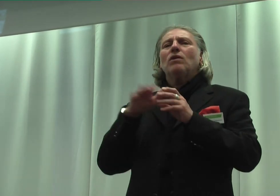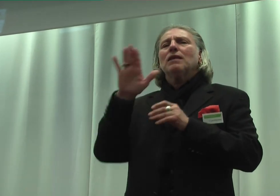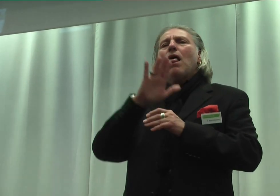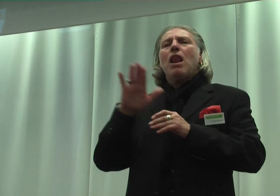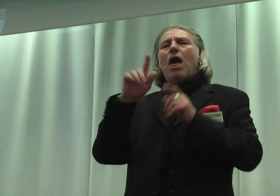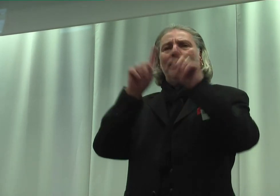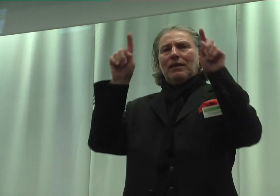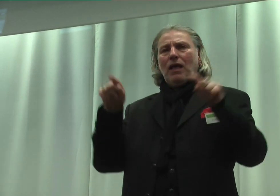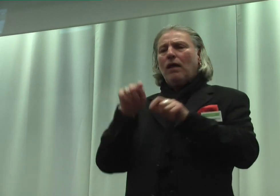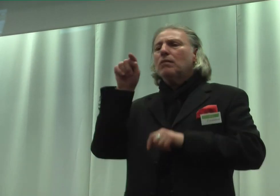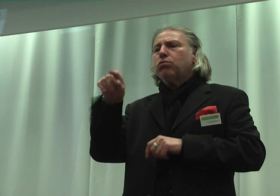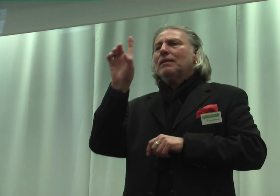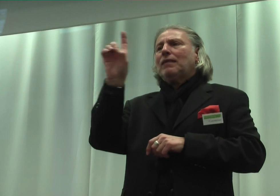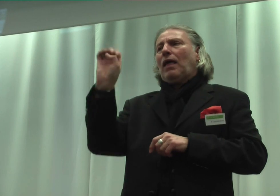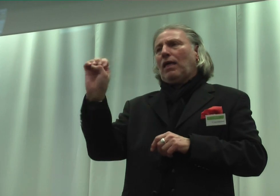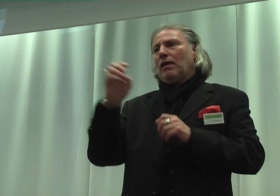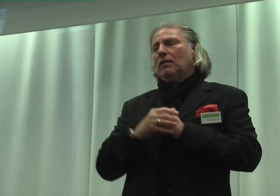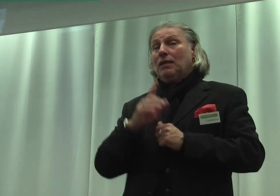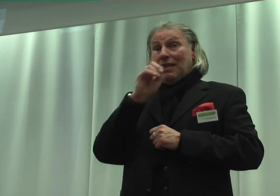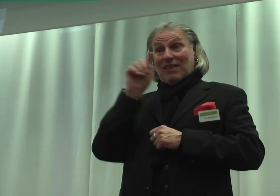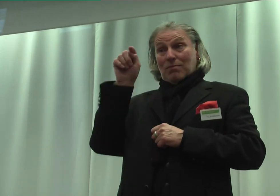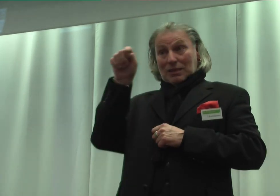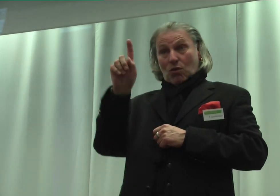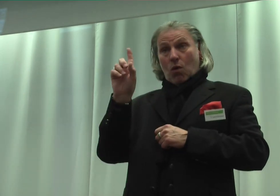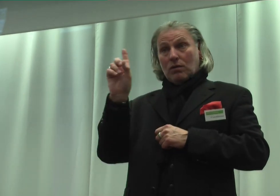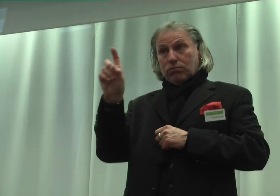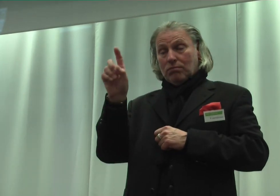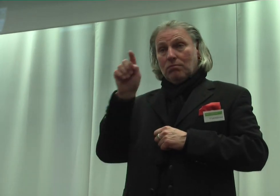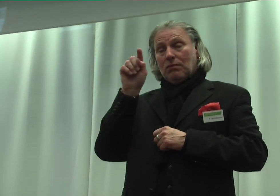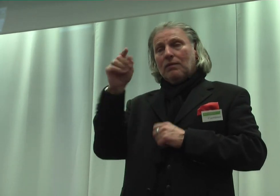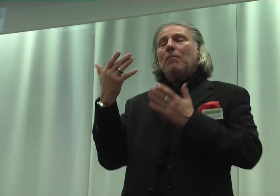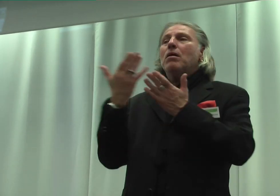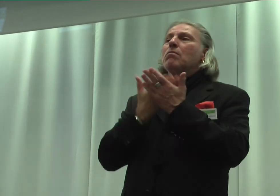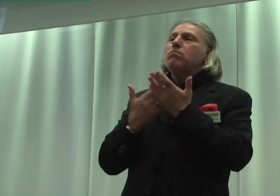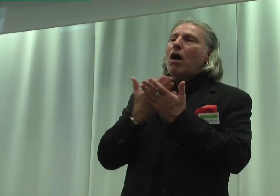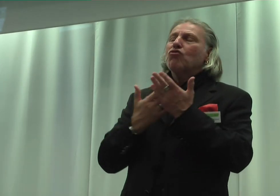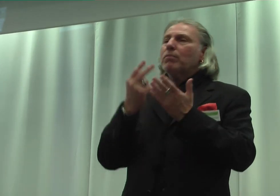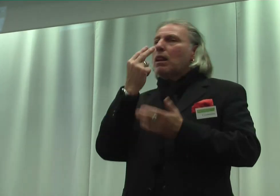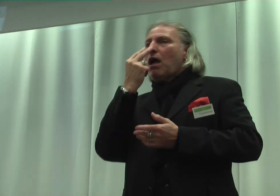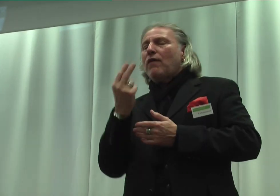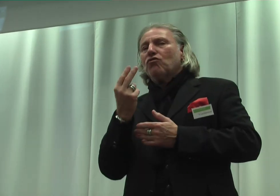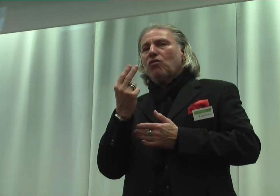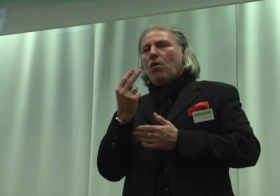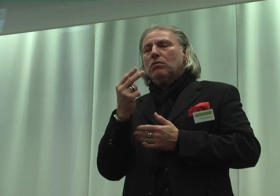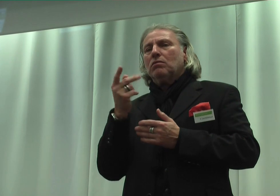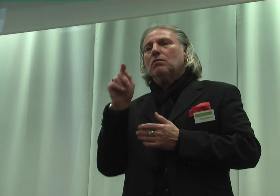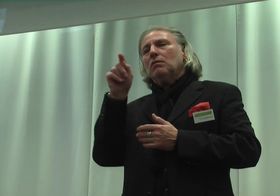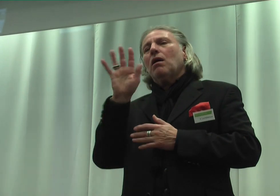.de Wenn man dort die Beispiele anschaut, die da so zu sagen als positive